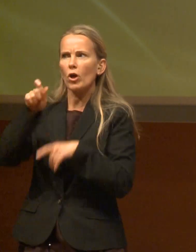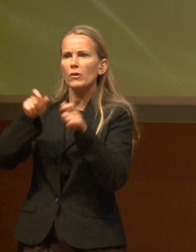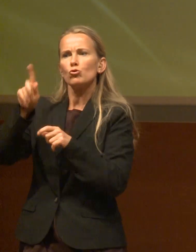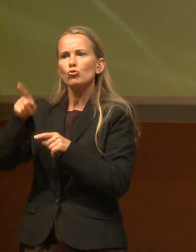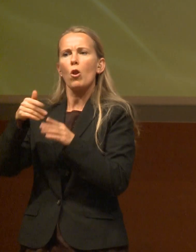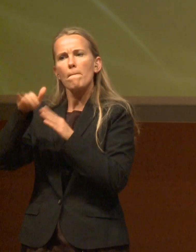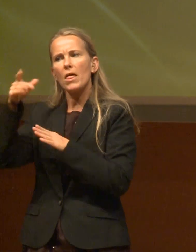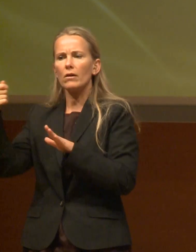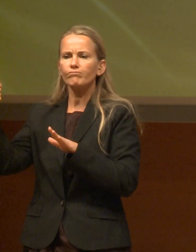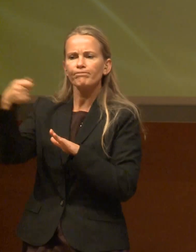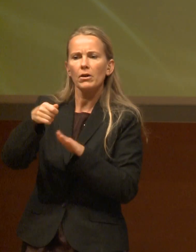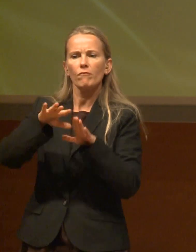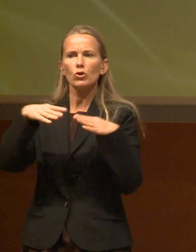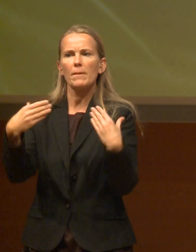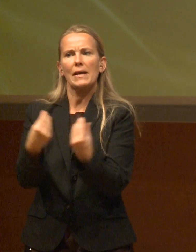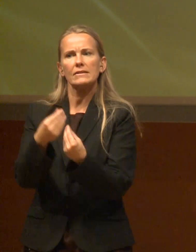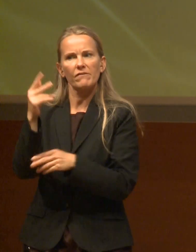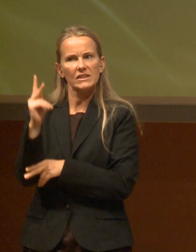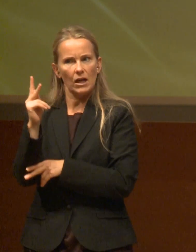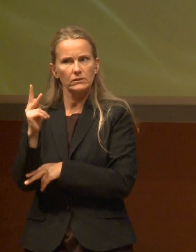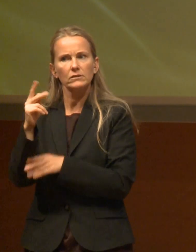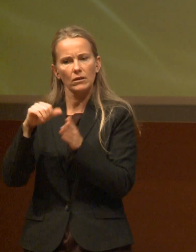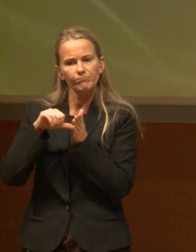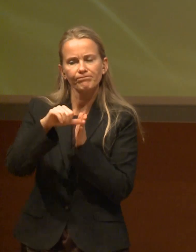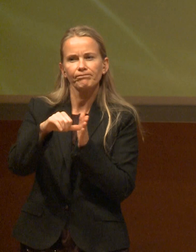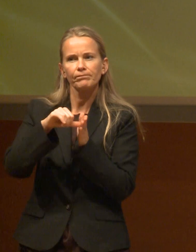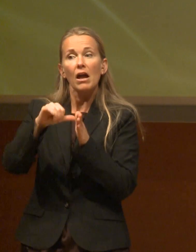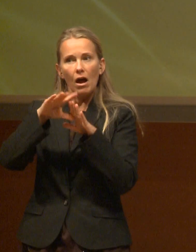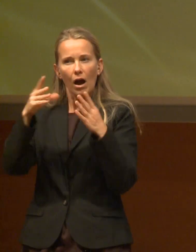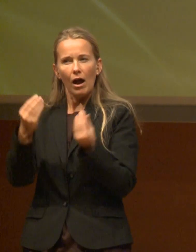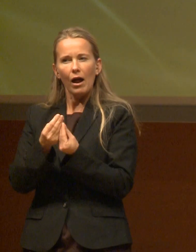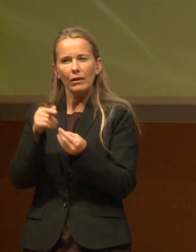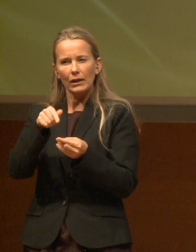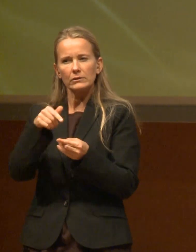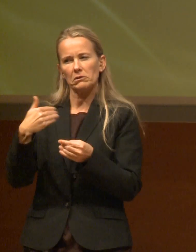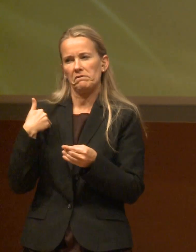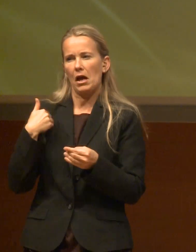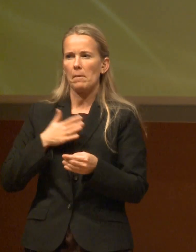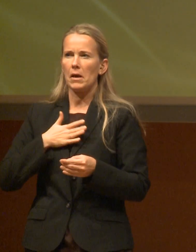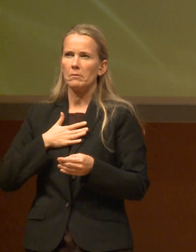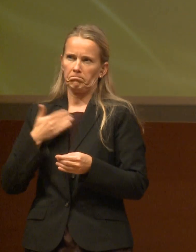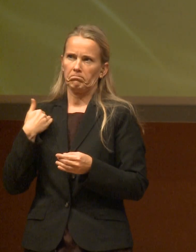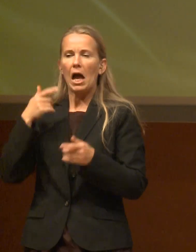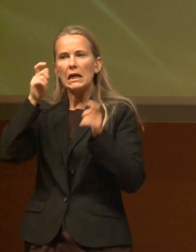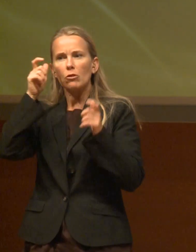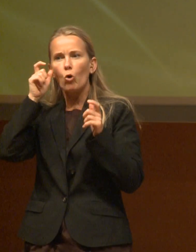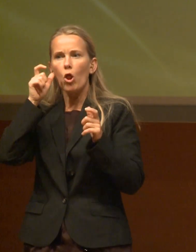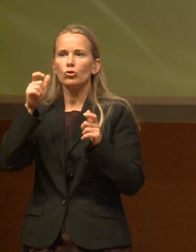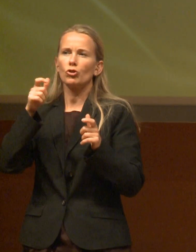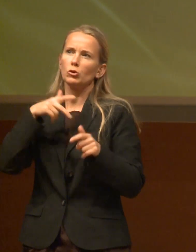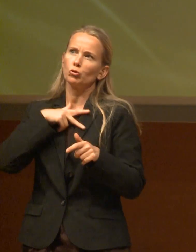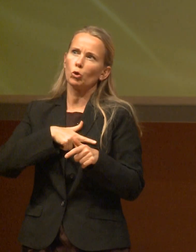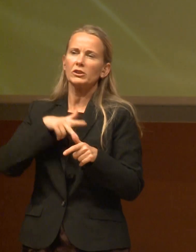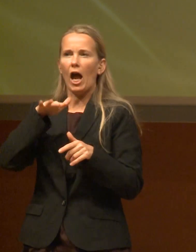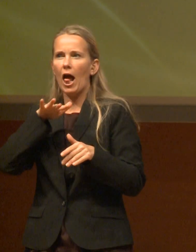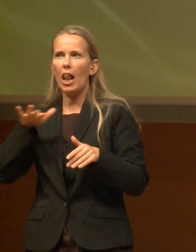höhere Beiträge in die Gemeinschaftskasse leisten. All das waren Positionen der katholischen Soziallehre, ja sie